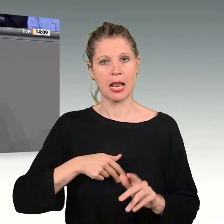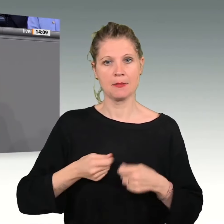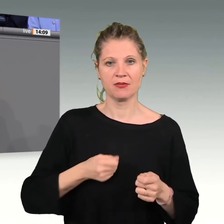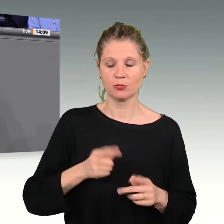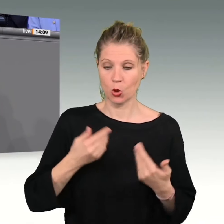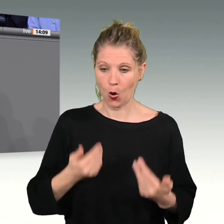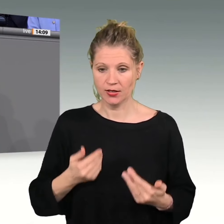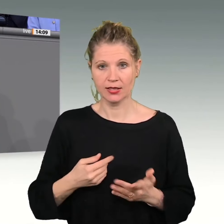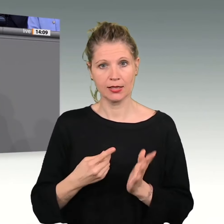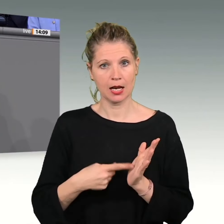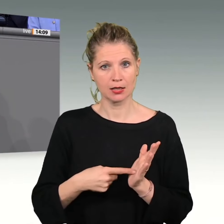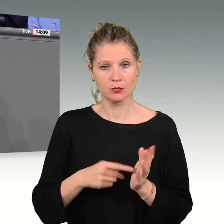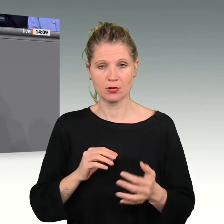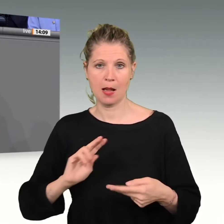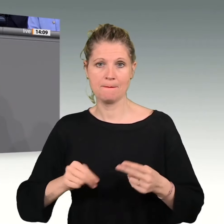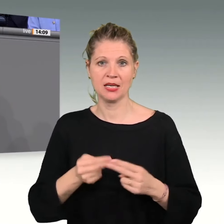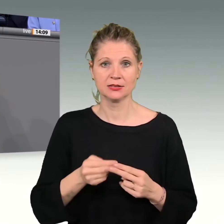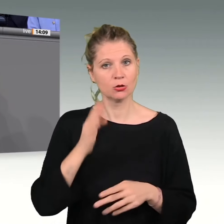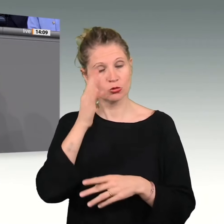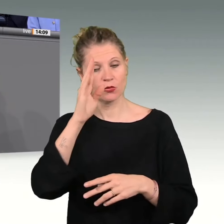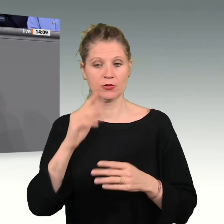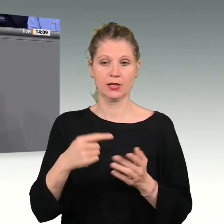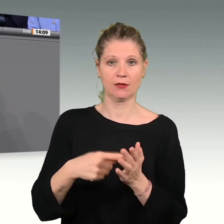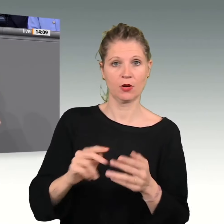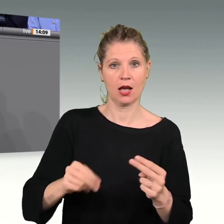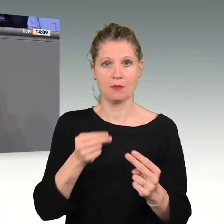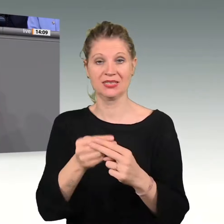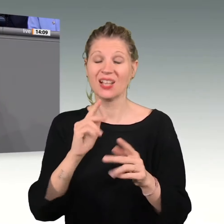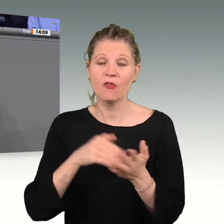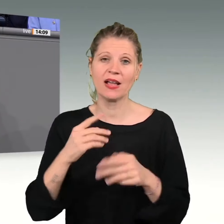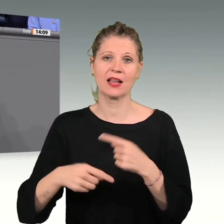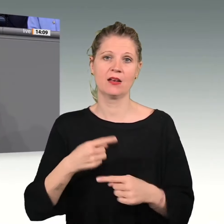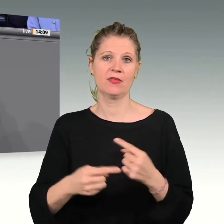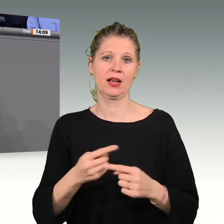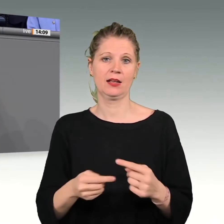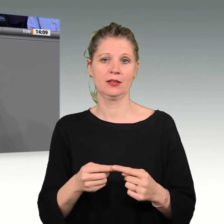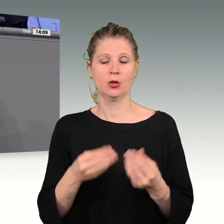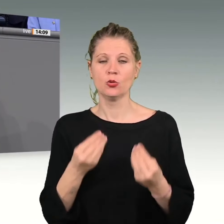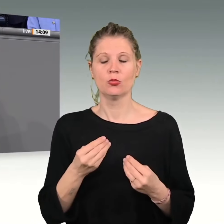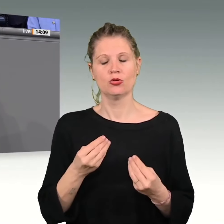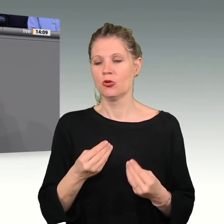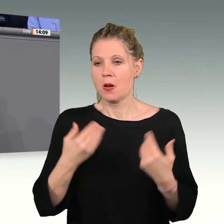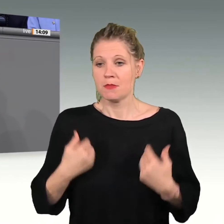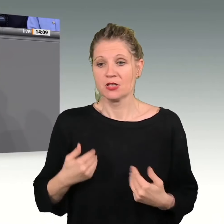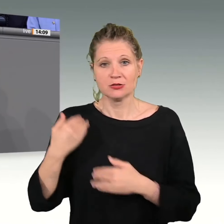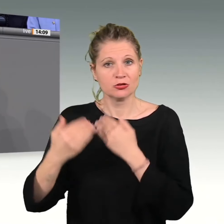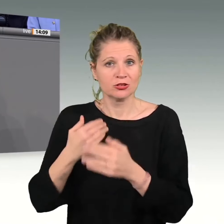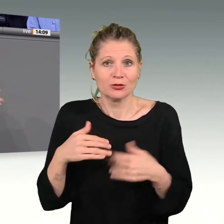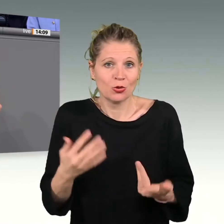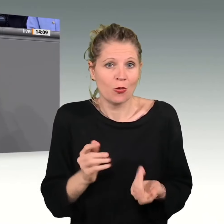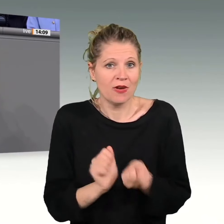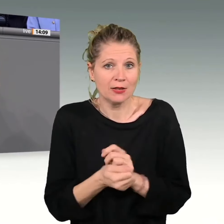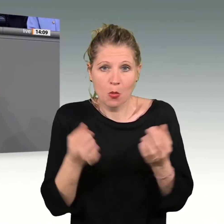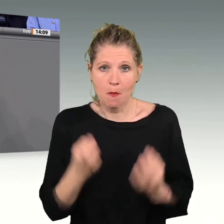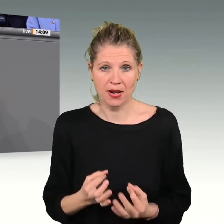künftigen Gegebenheiten angepasst und weiterentwickelt werden. Wie immer in der Menschheitsgeschichte geht es also auch hier um Veränderungen,